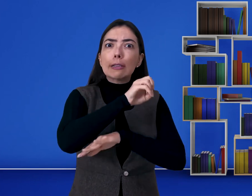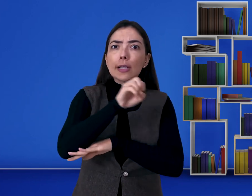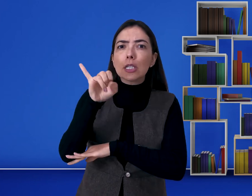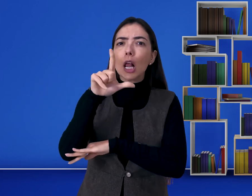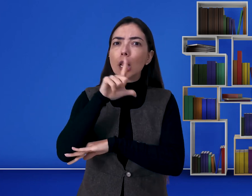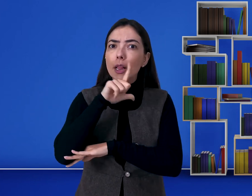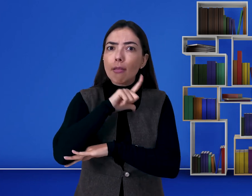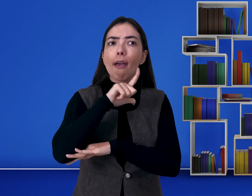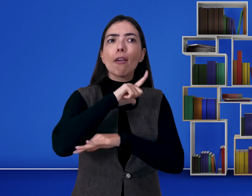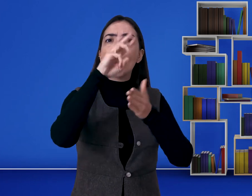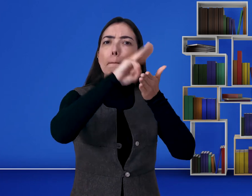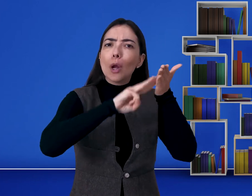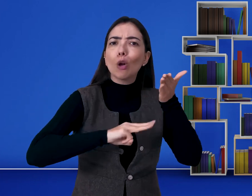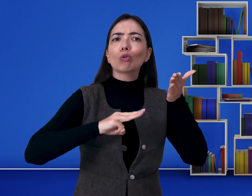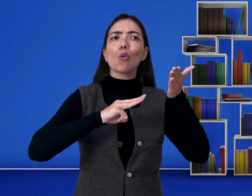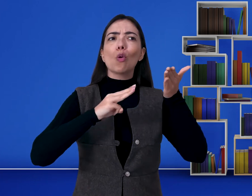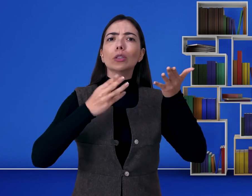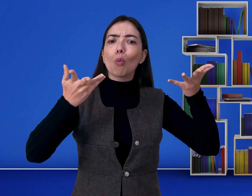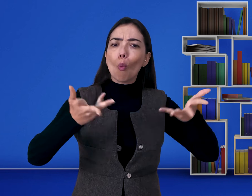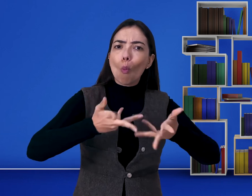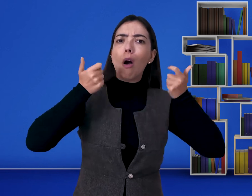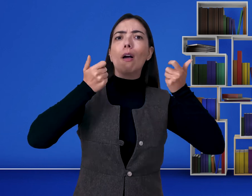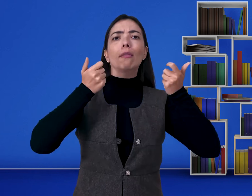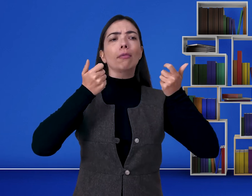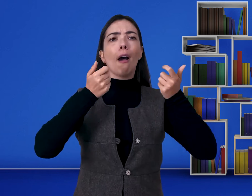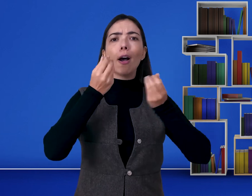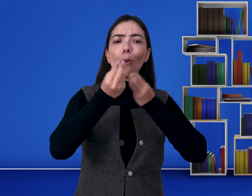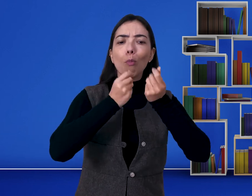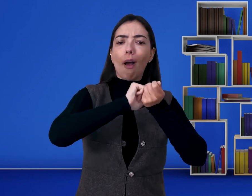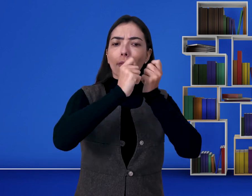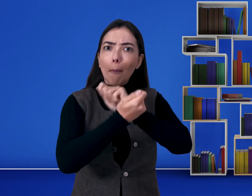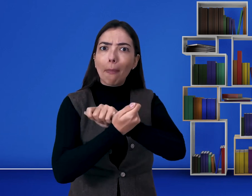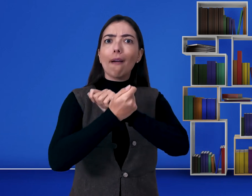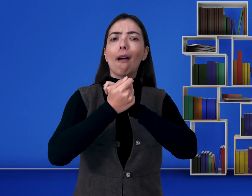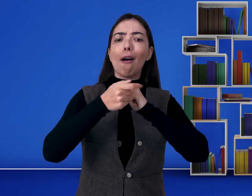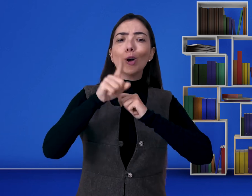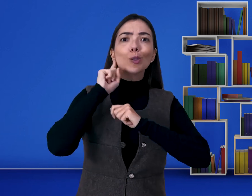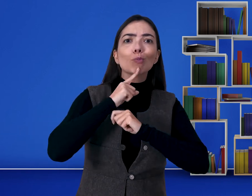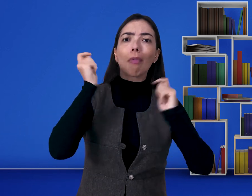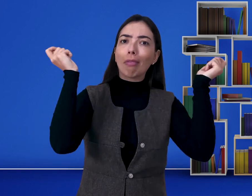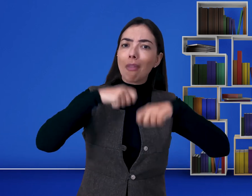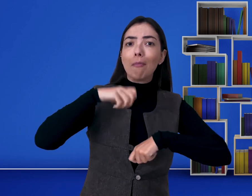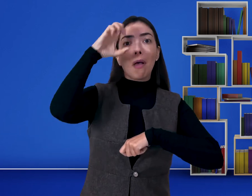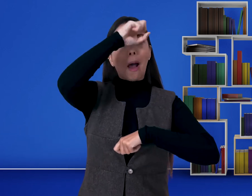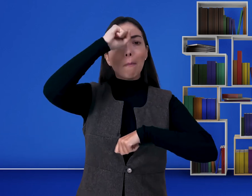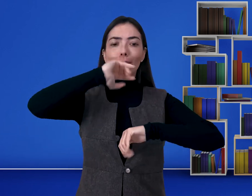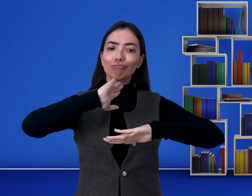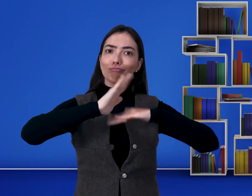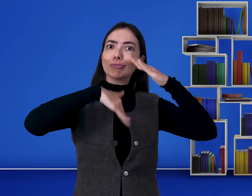escolas inclusivas de verdade, que busquem a qualidade, que utilizem metodologias adequadas para o pleno